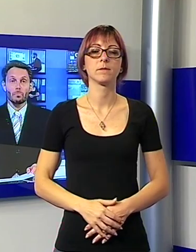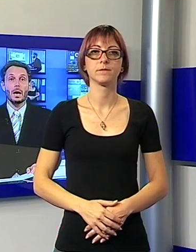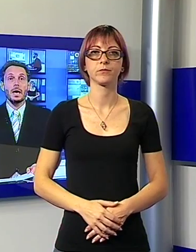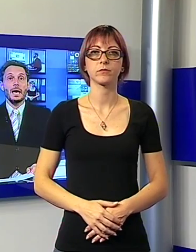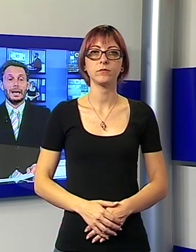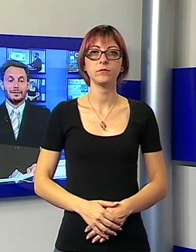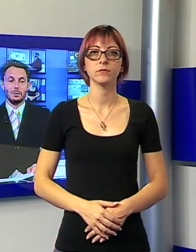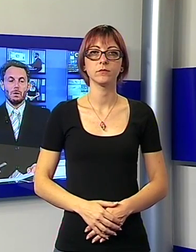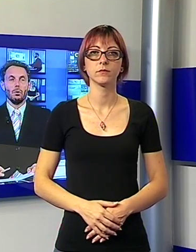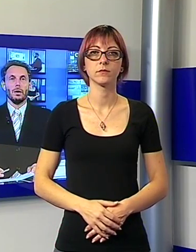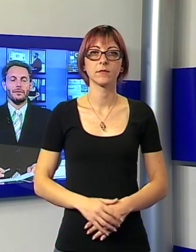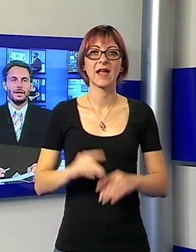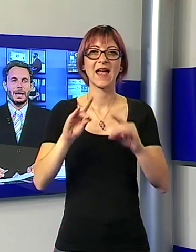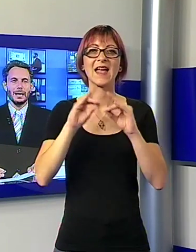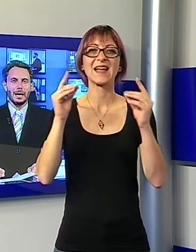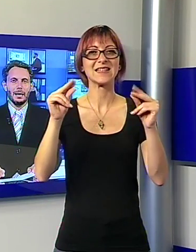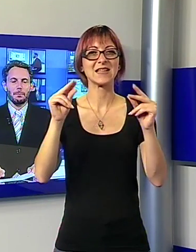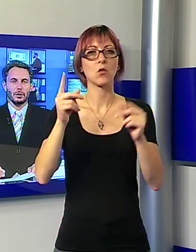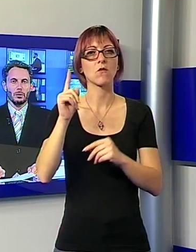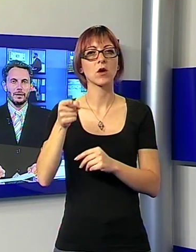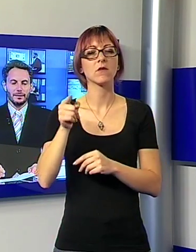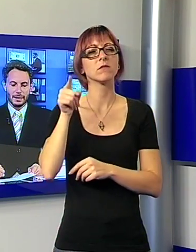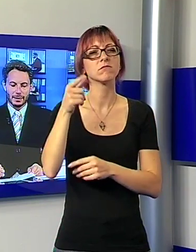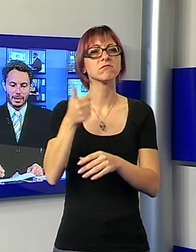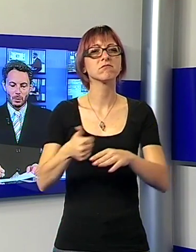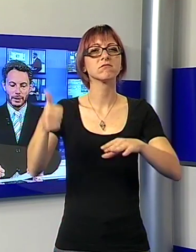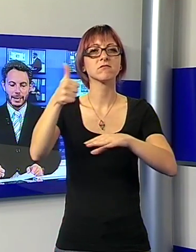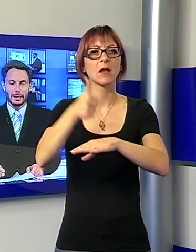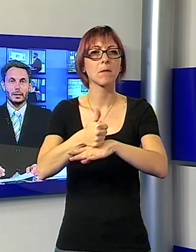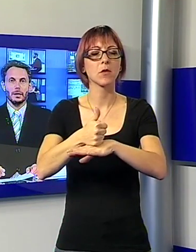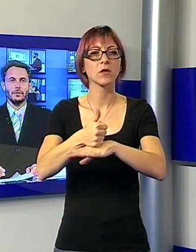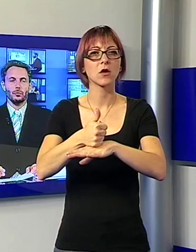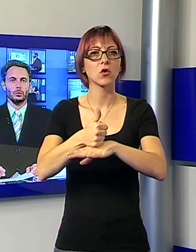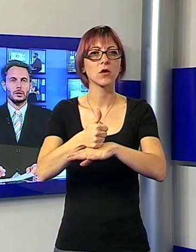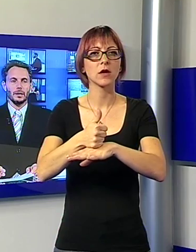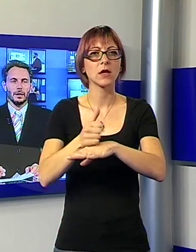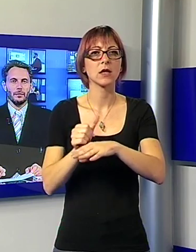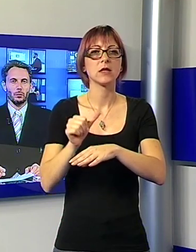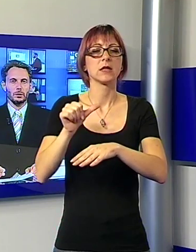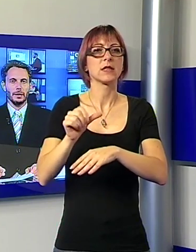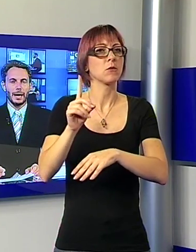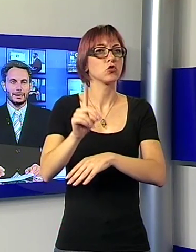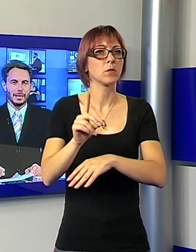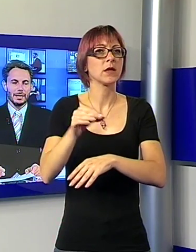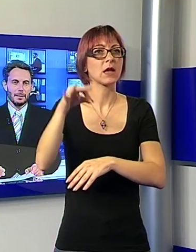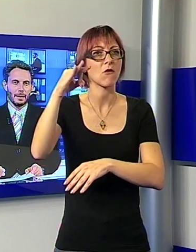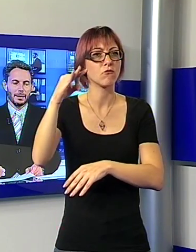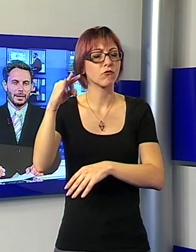A Castelnuovo Garfagnana, protagonisti del weekend, i frutti, frutti antichi ma anche